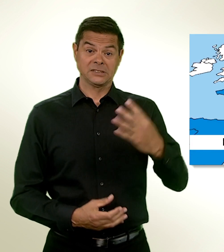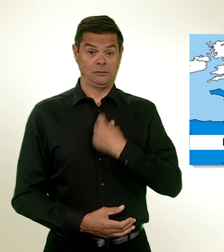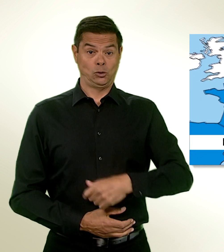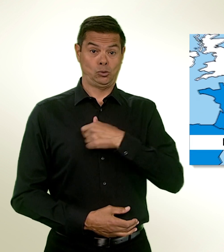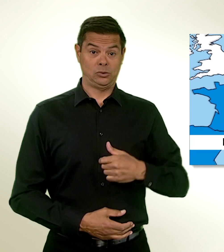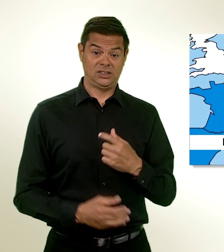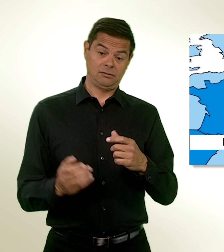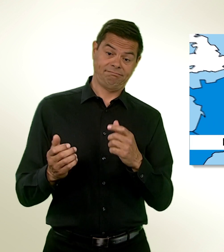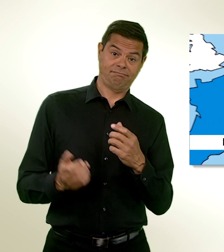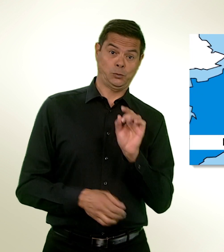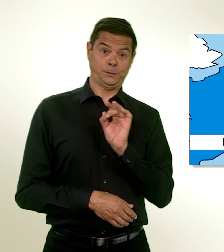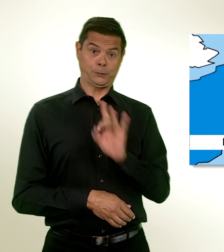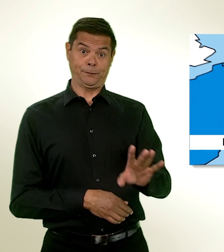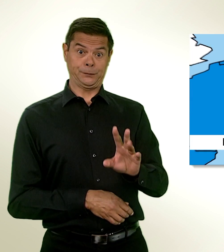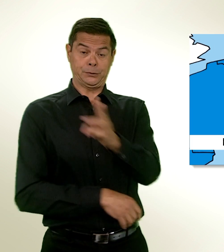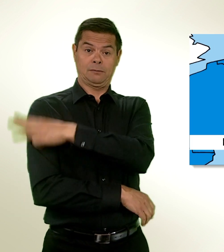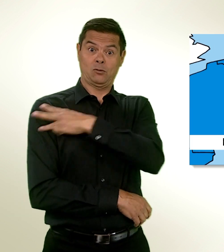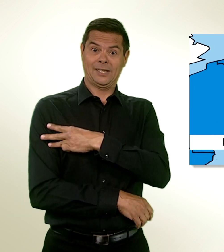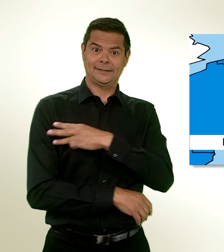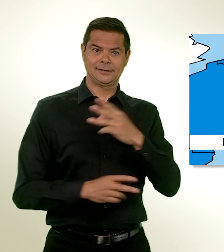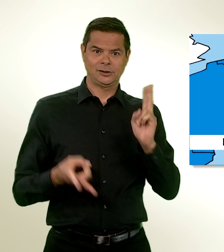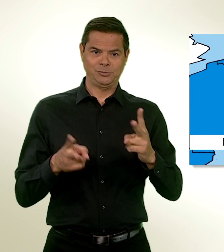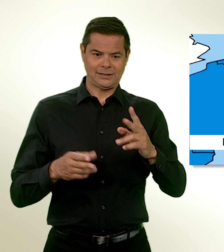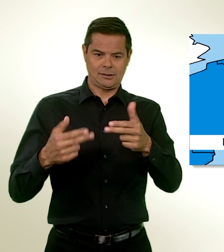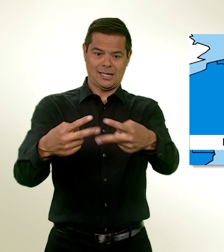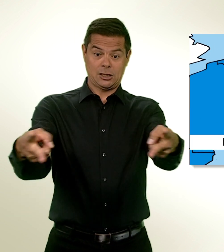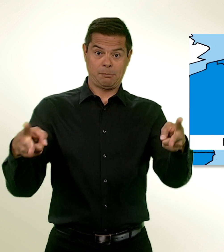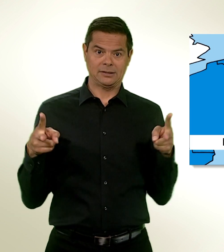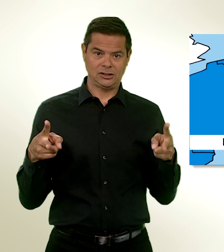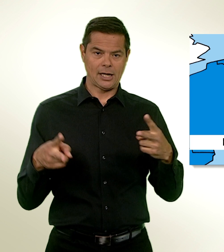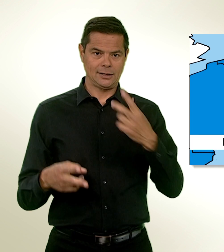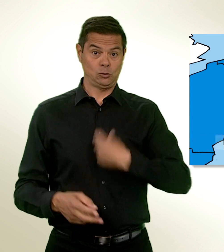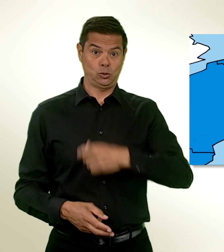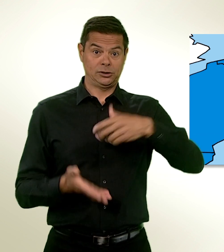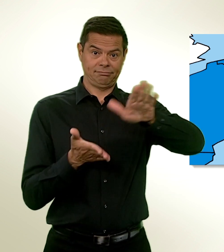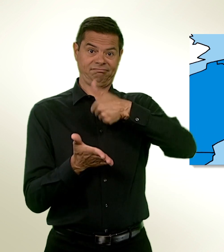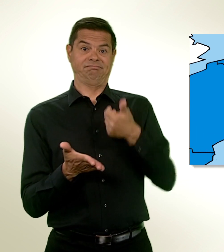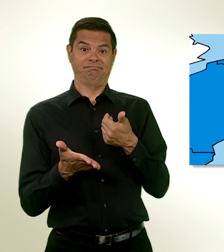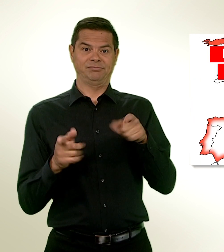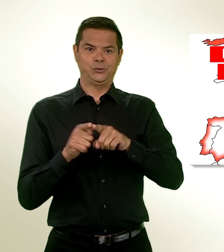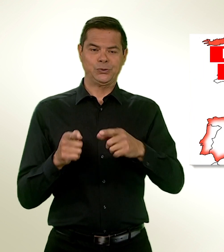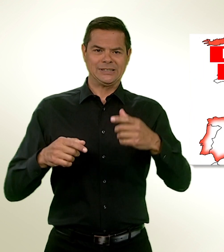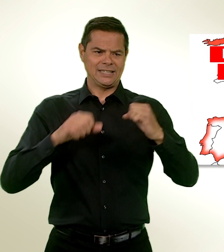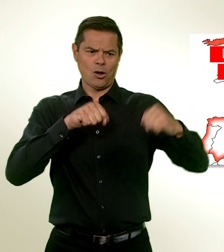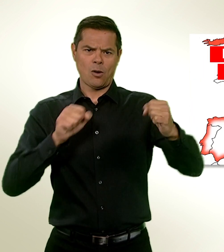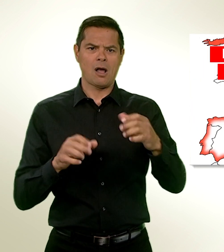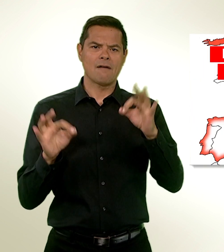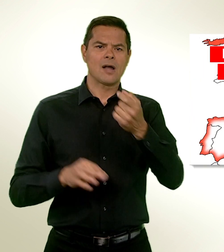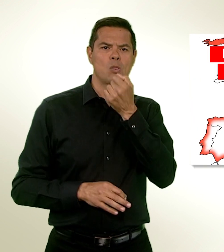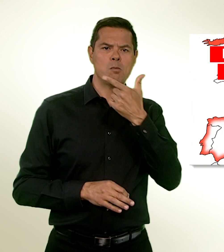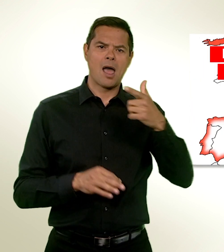elle risque d'être exclue de l'espace Schengen et de la coopération Dublin en matière d'asile. Le comité référendaire estime que